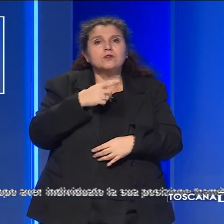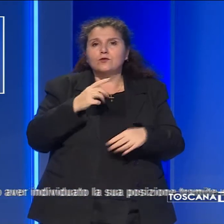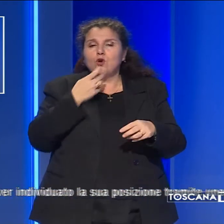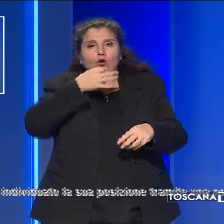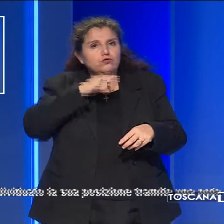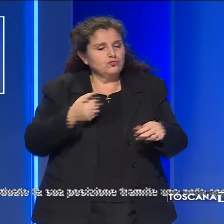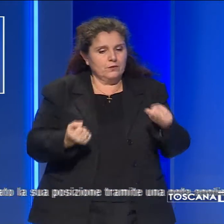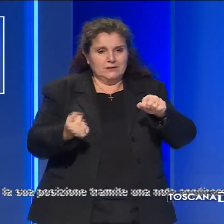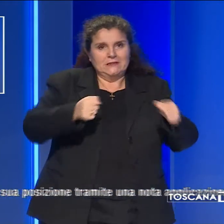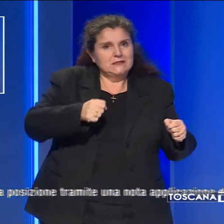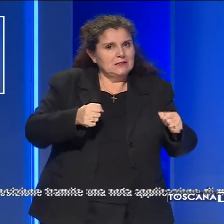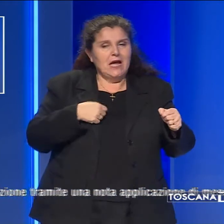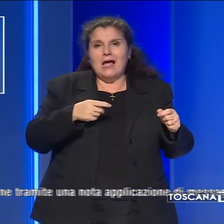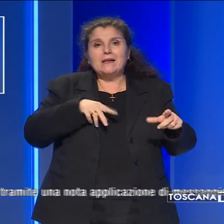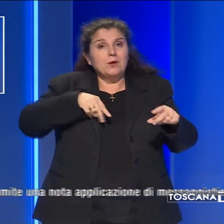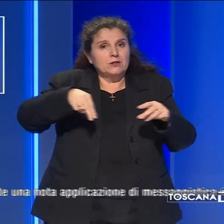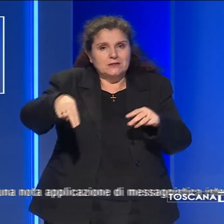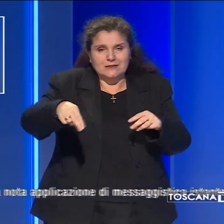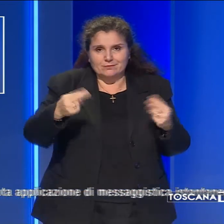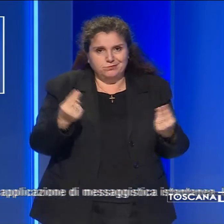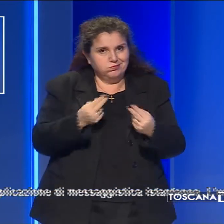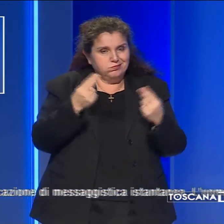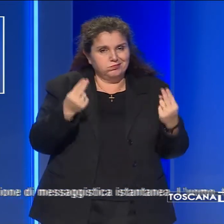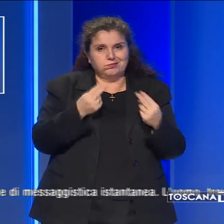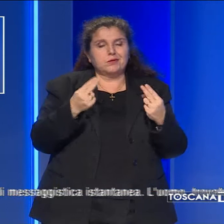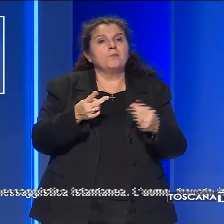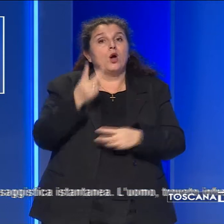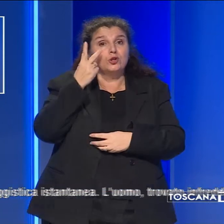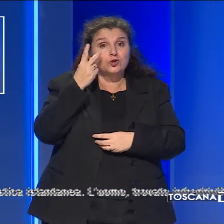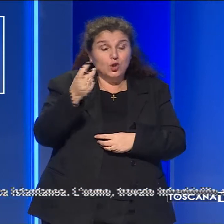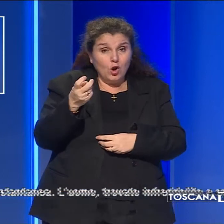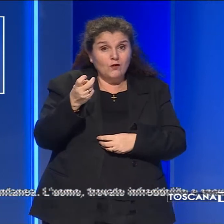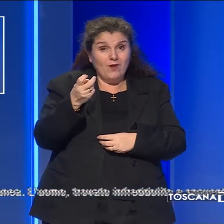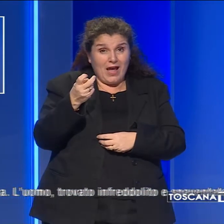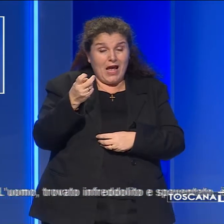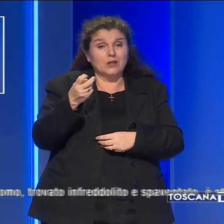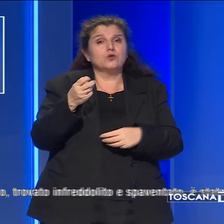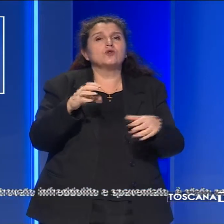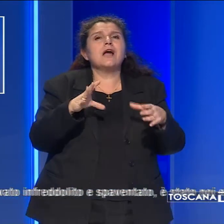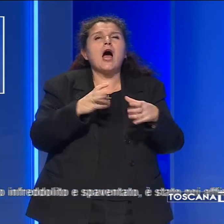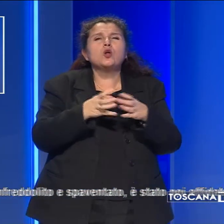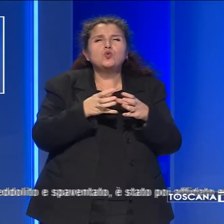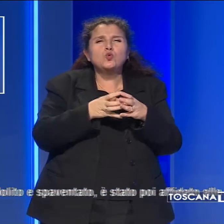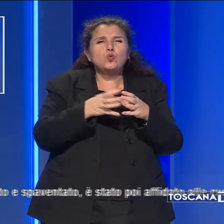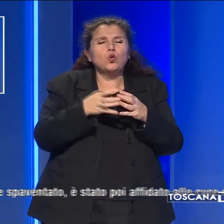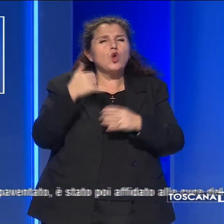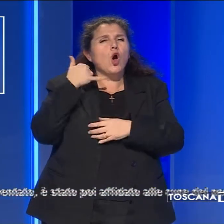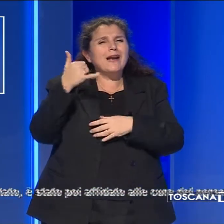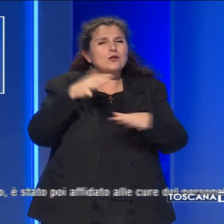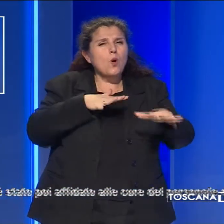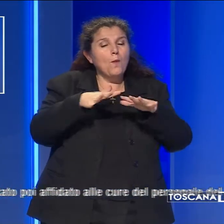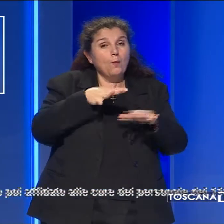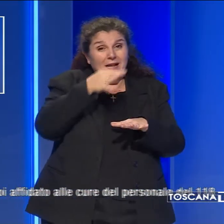nemmeno di allontanarsi, si è poi ritracciato da un equipaggio del nucleo radiomobile di Firenze,